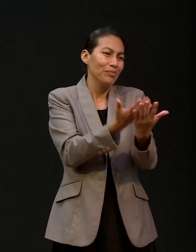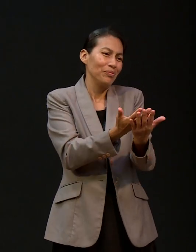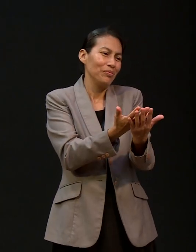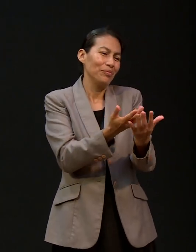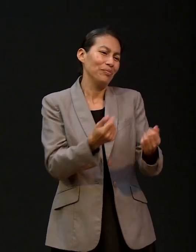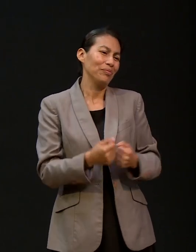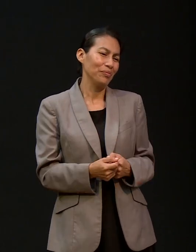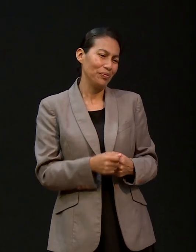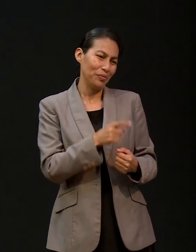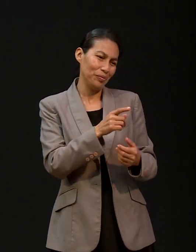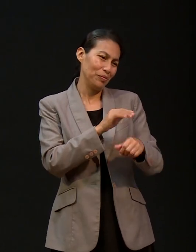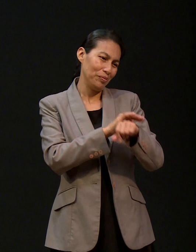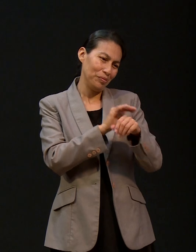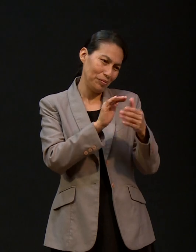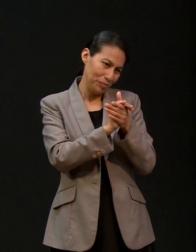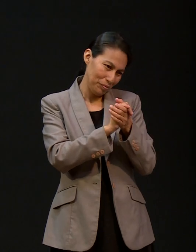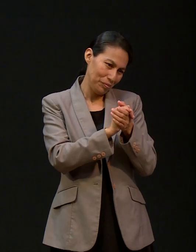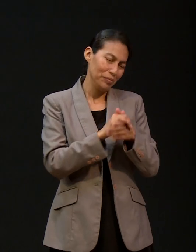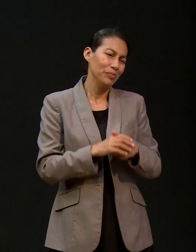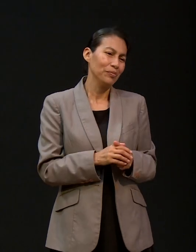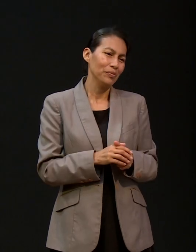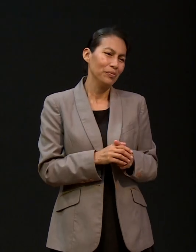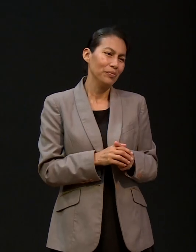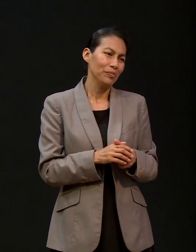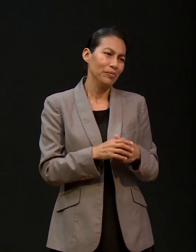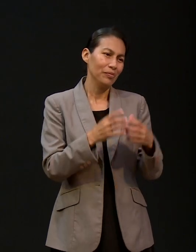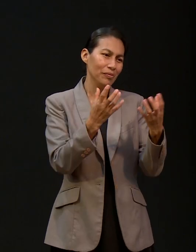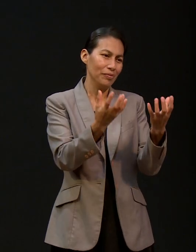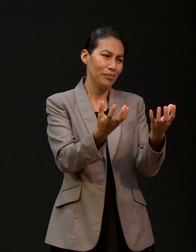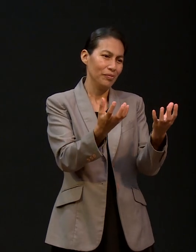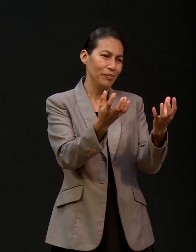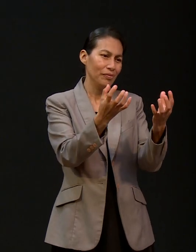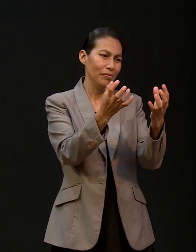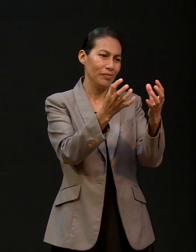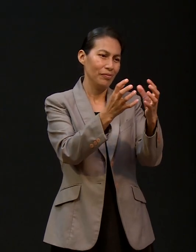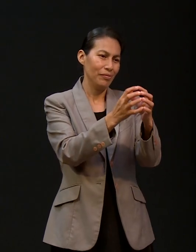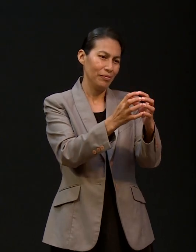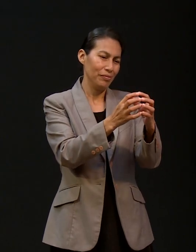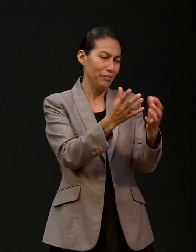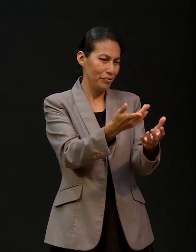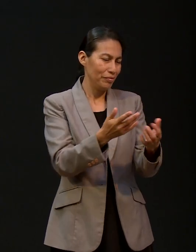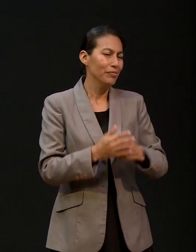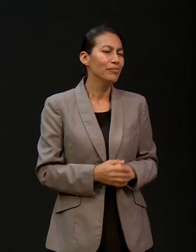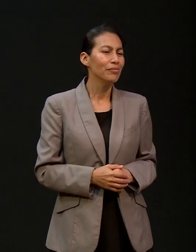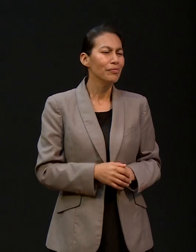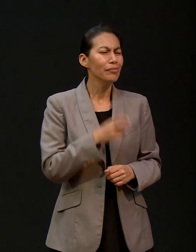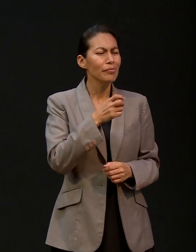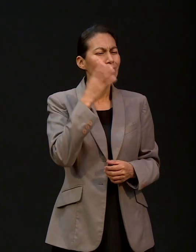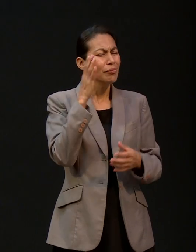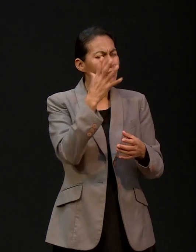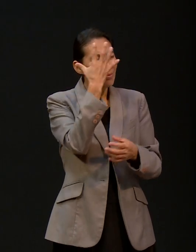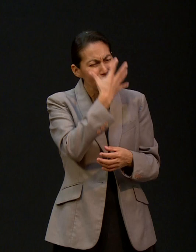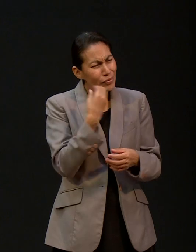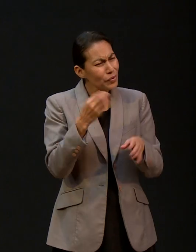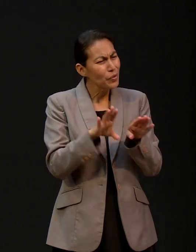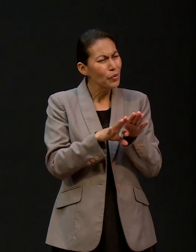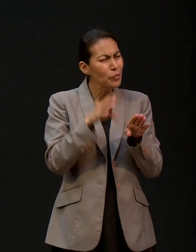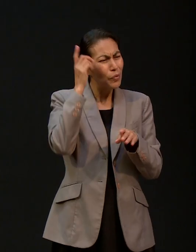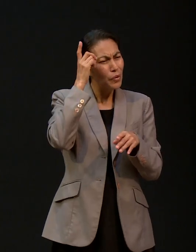media naranja, como dirijeran por acá, ¿verdad? Y Dios te ha ido guiando de una manera maravillosa. Y